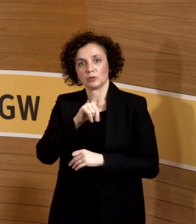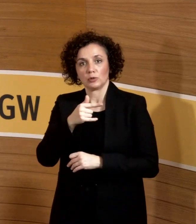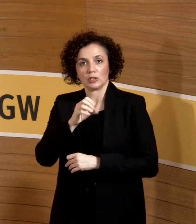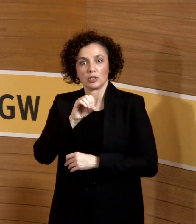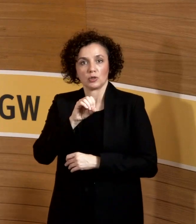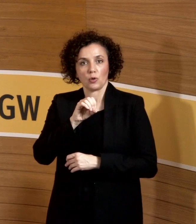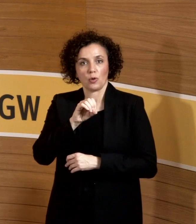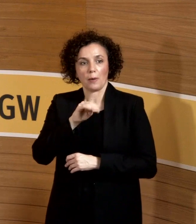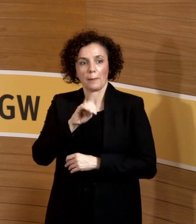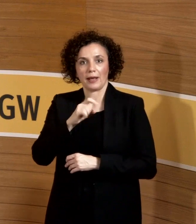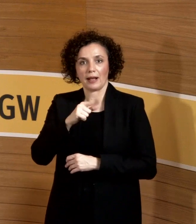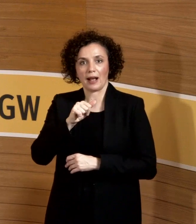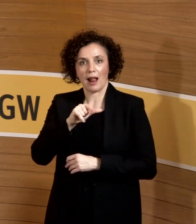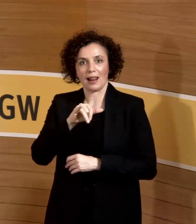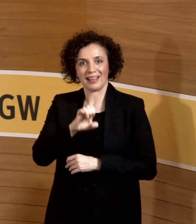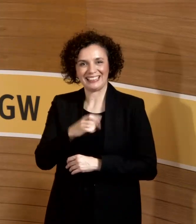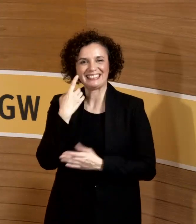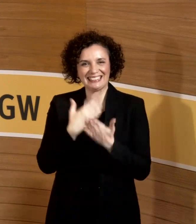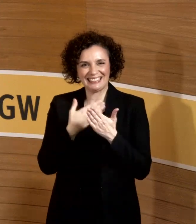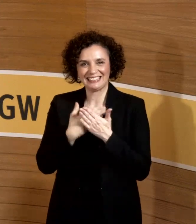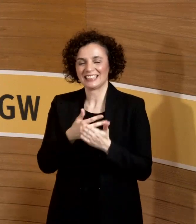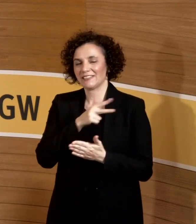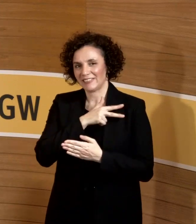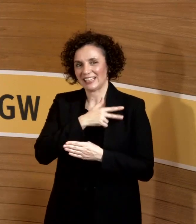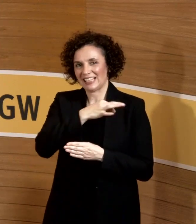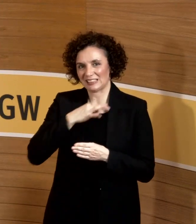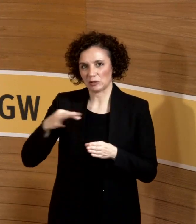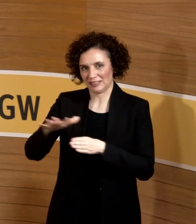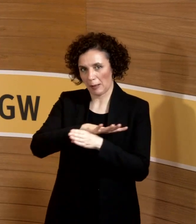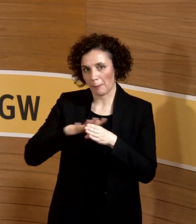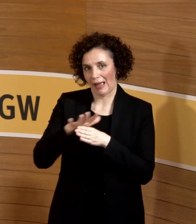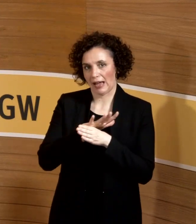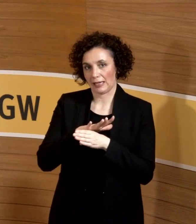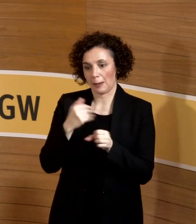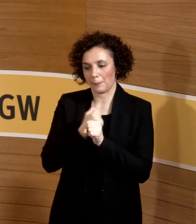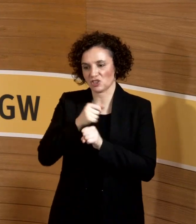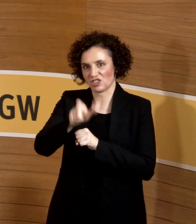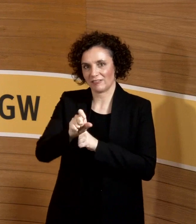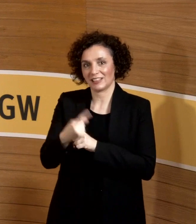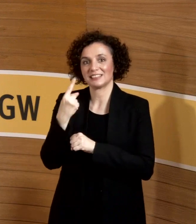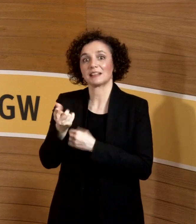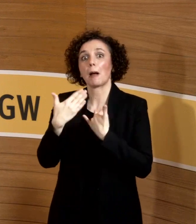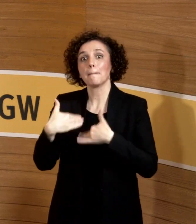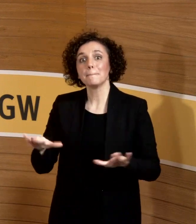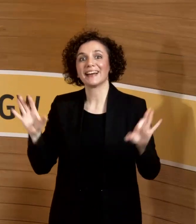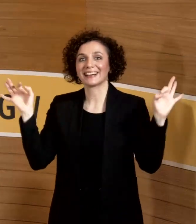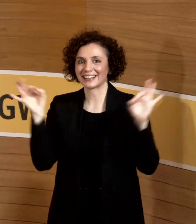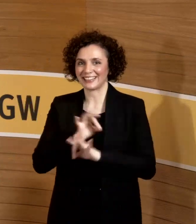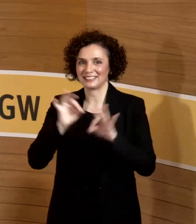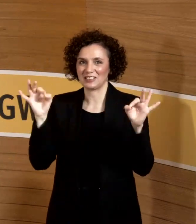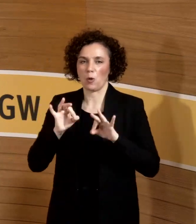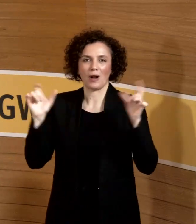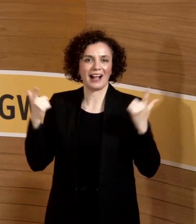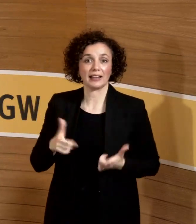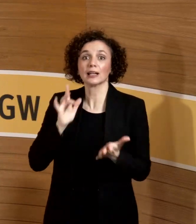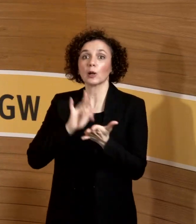Gesundheitswesen Beschäftigte kein erhöhtes Risiko einer Serokonversion haben aufgrund